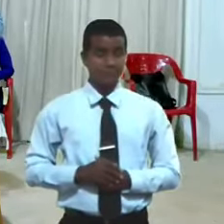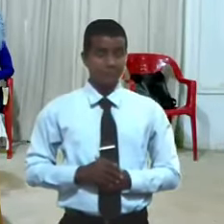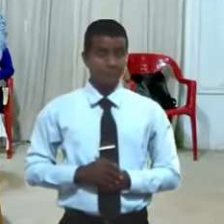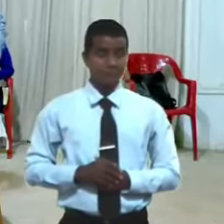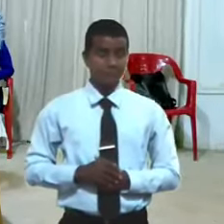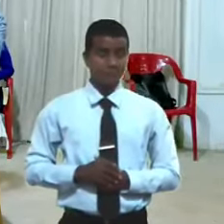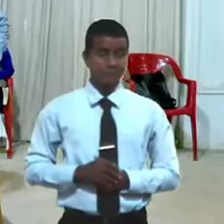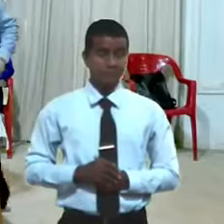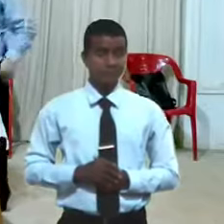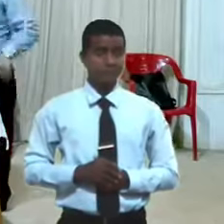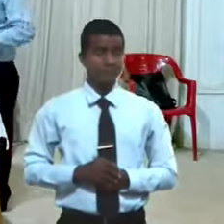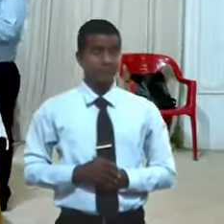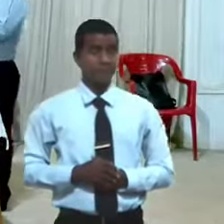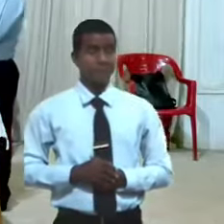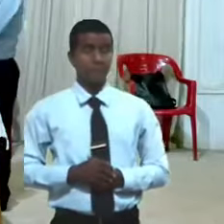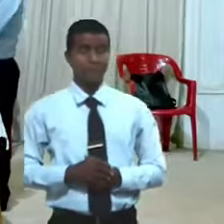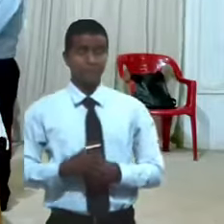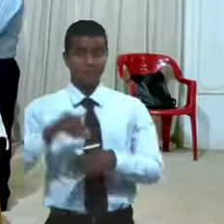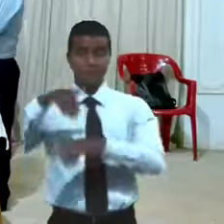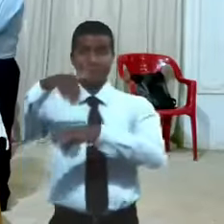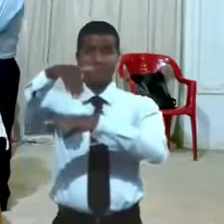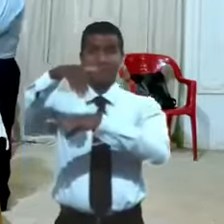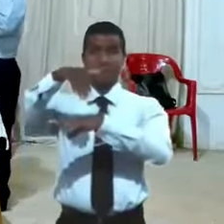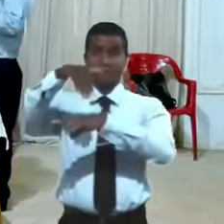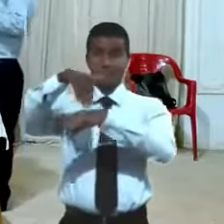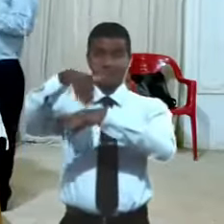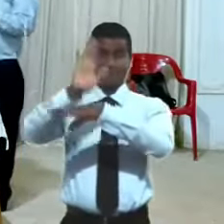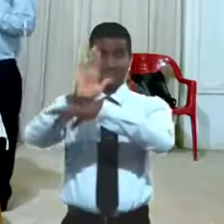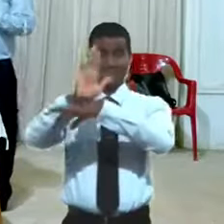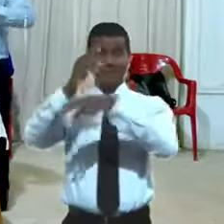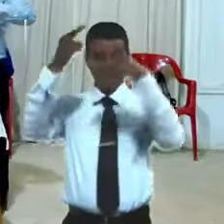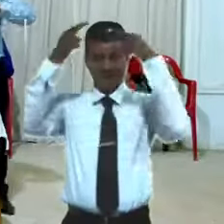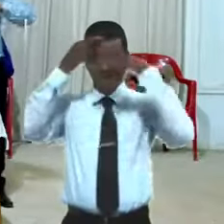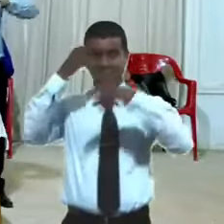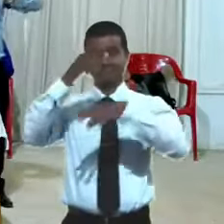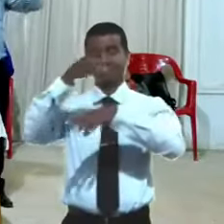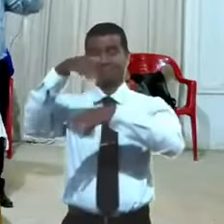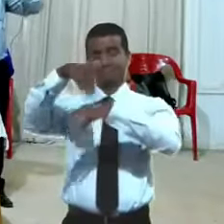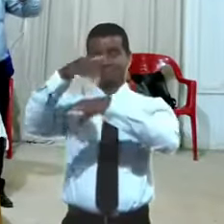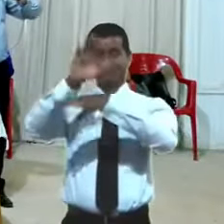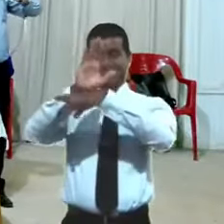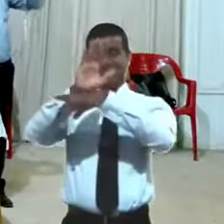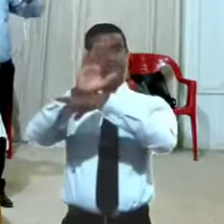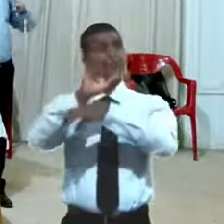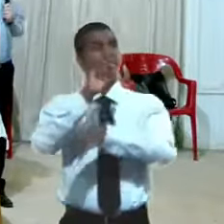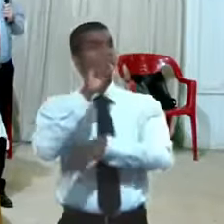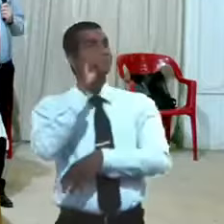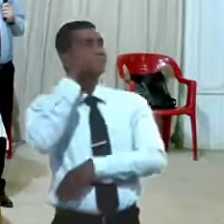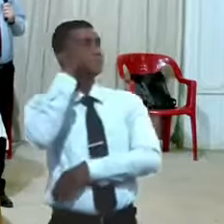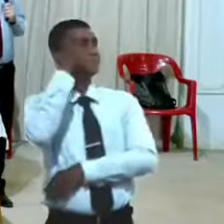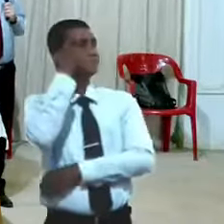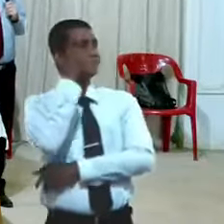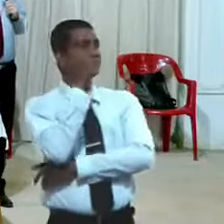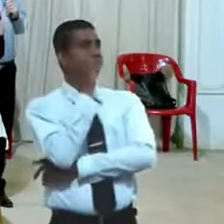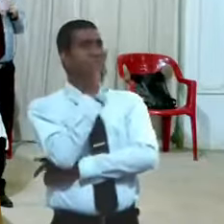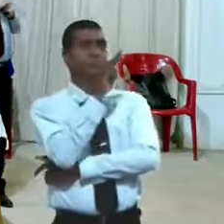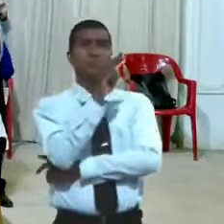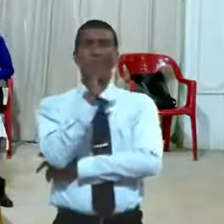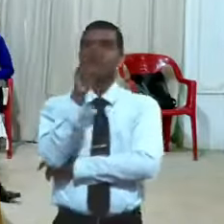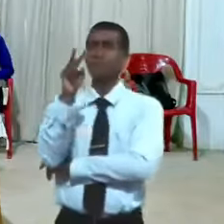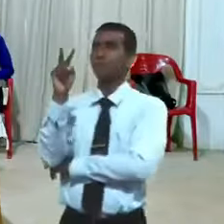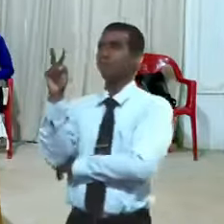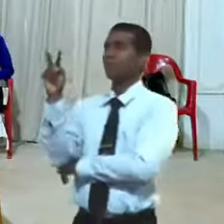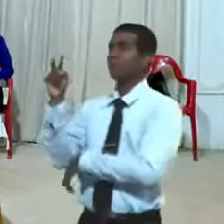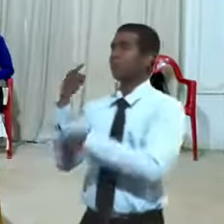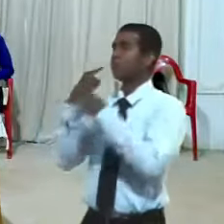y se quedó mirando la ciudad dijo oiga yo si soy grande y poderoso no es esta